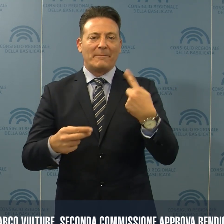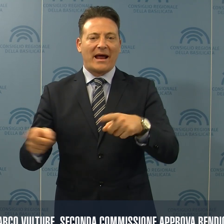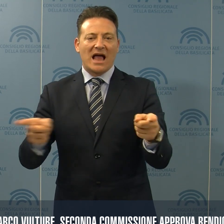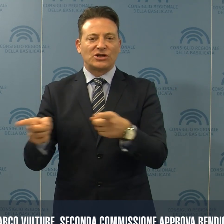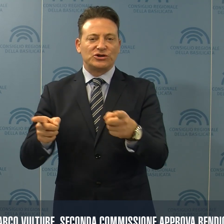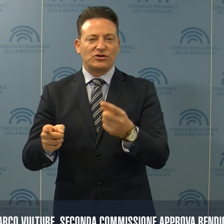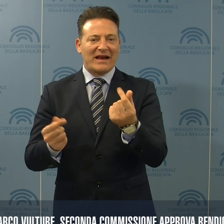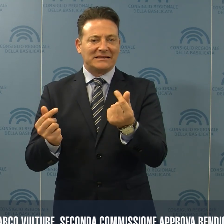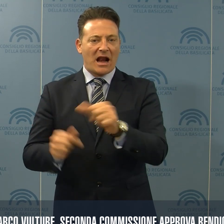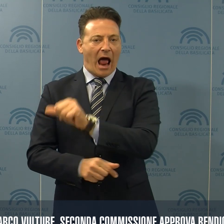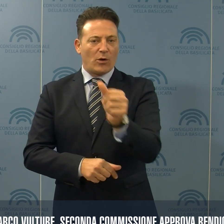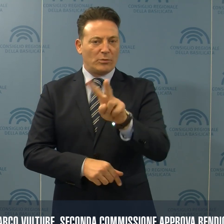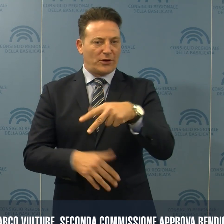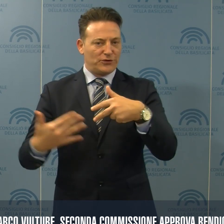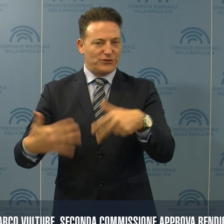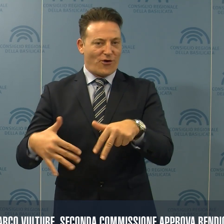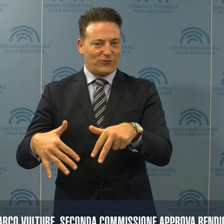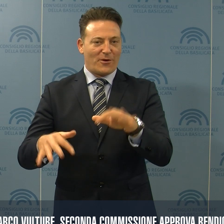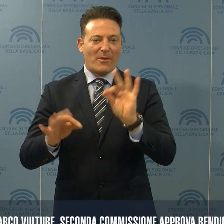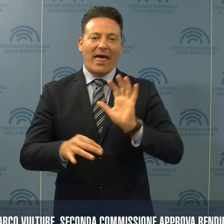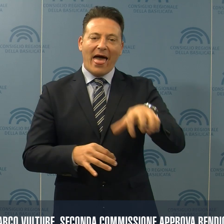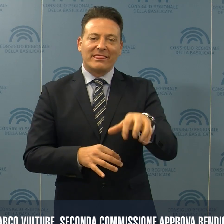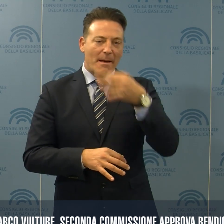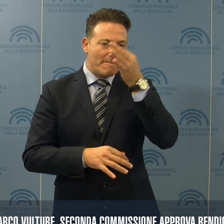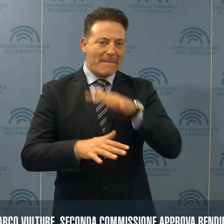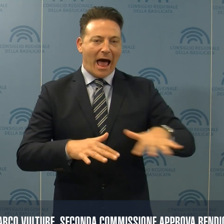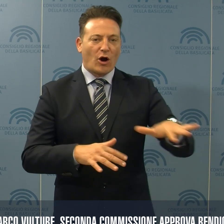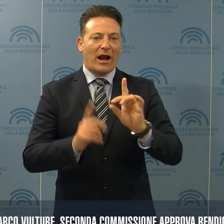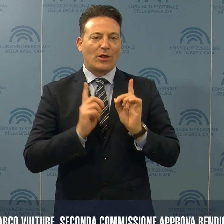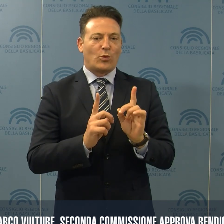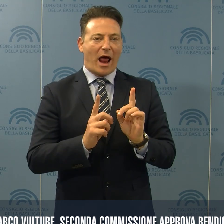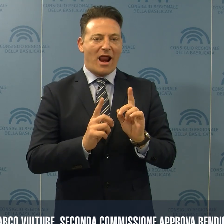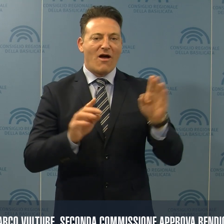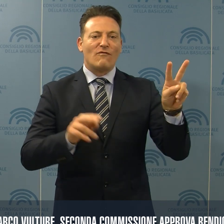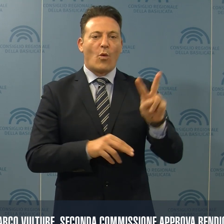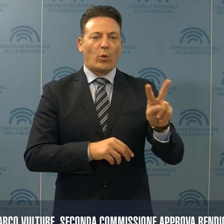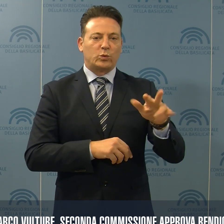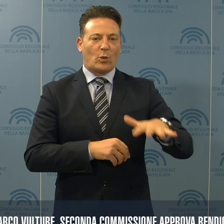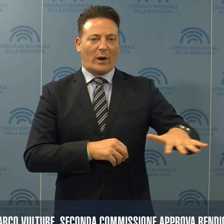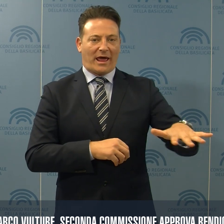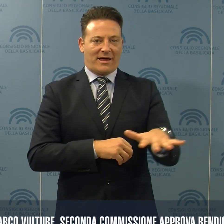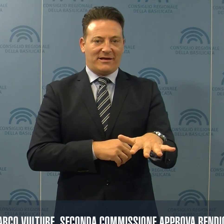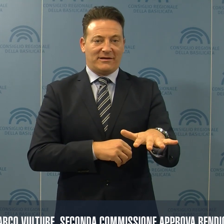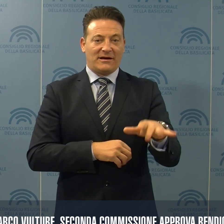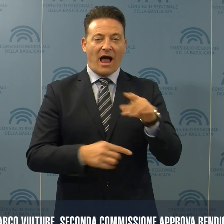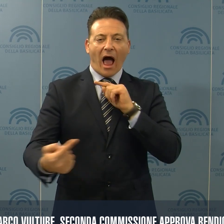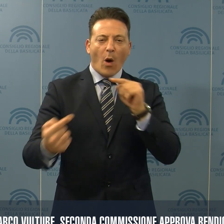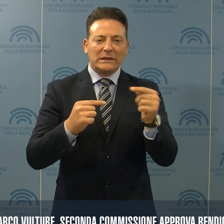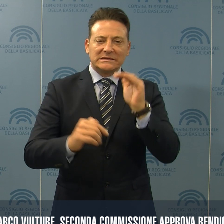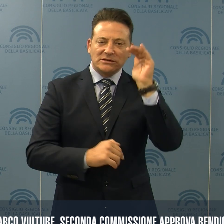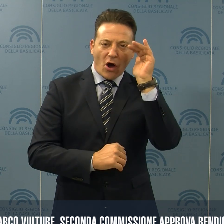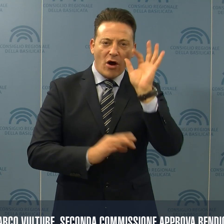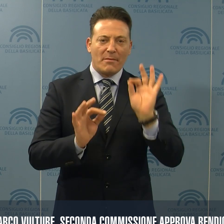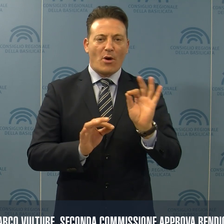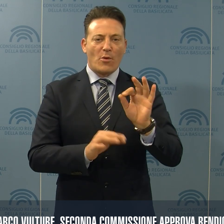finanziario 2018 dell'ente Parco Naturale Regionale del Vurture. Nel corso dell'audizione del